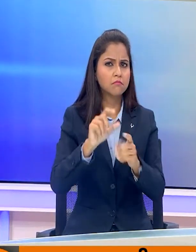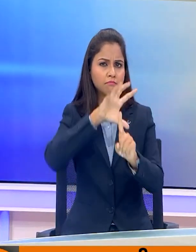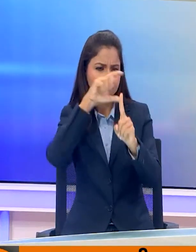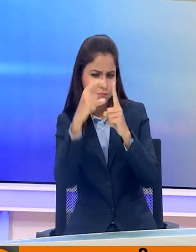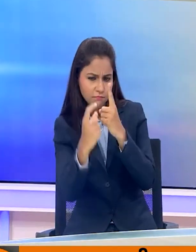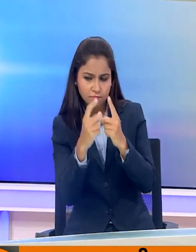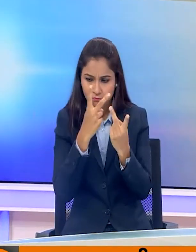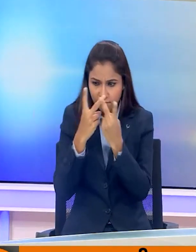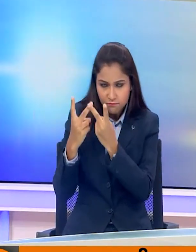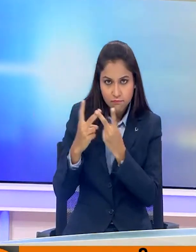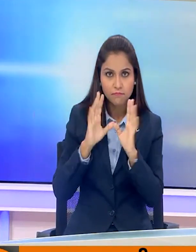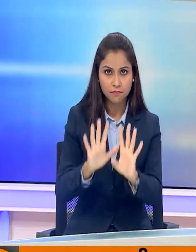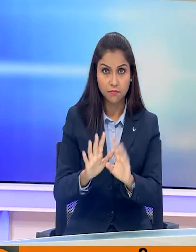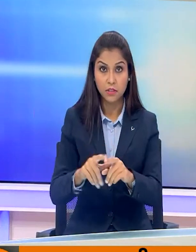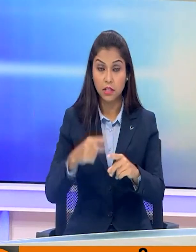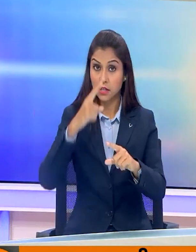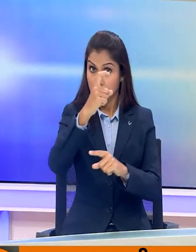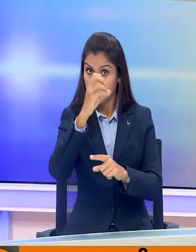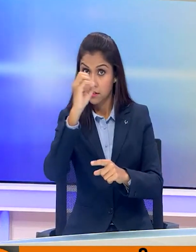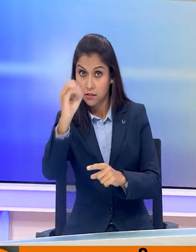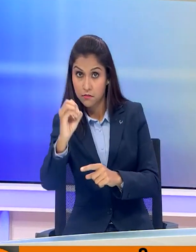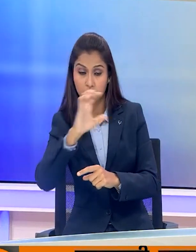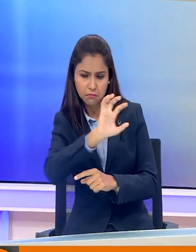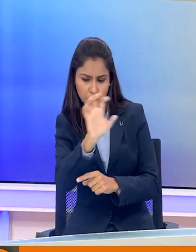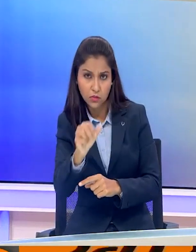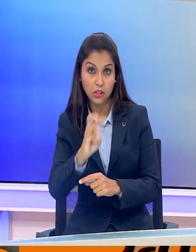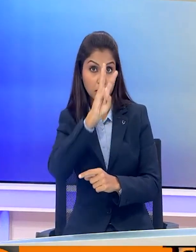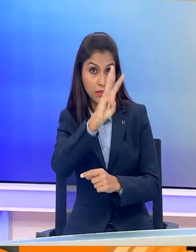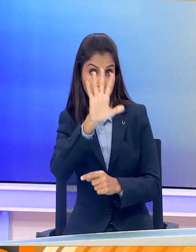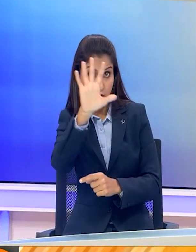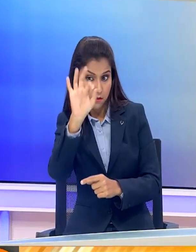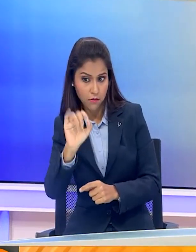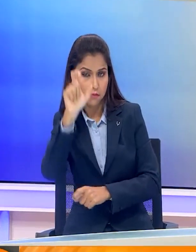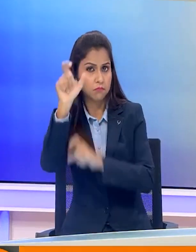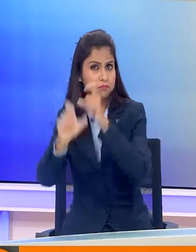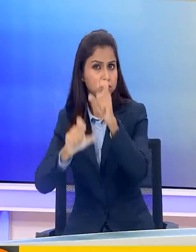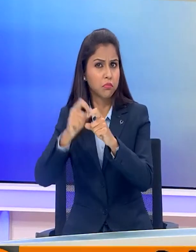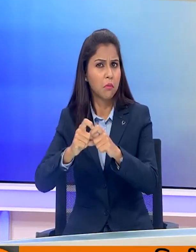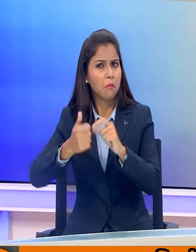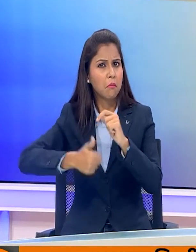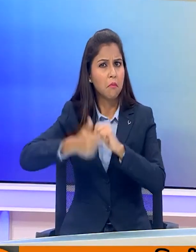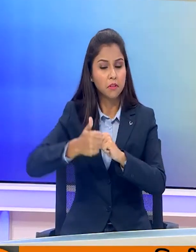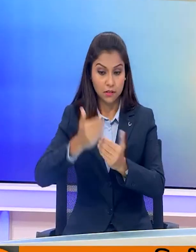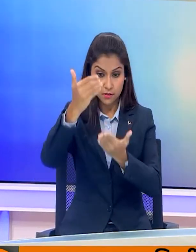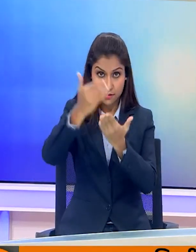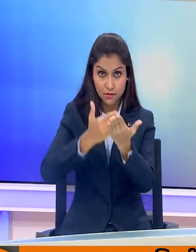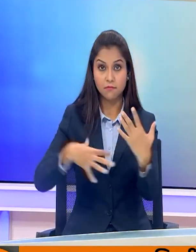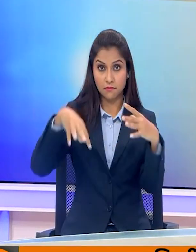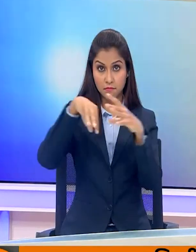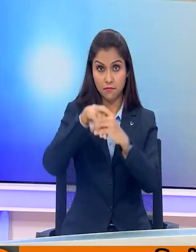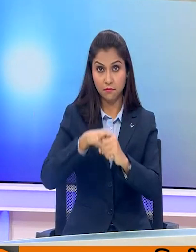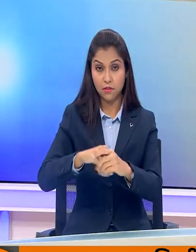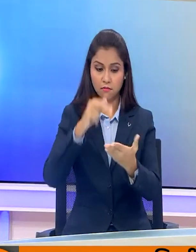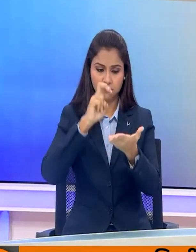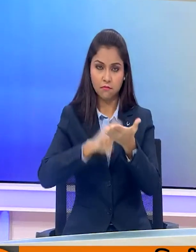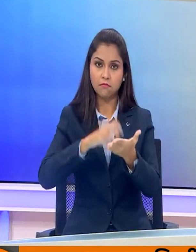रूबरू होंगे, सत्तर देशों के 350 से अधिक उद्यमियों ने इवेंट में भाग लेने के लिए